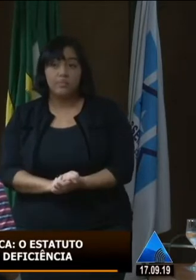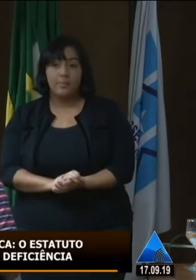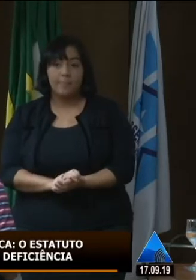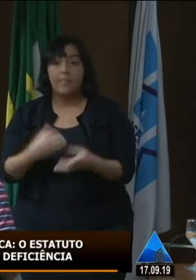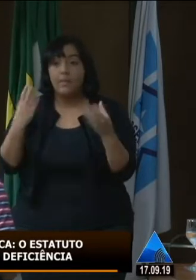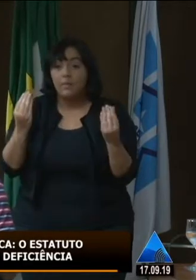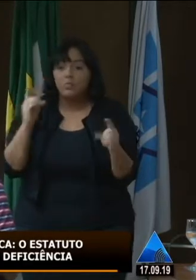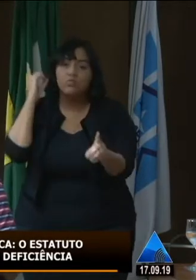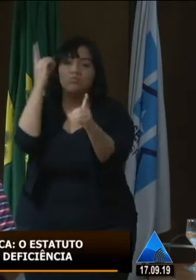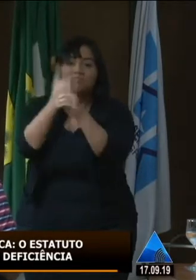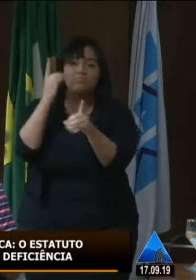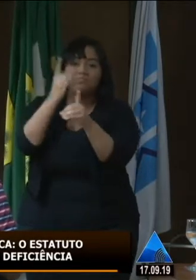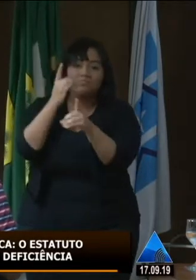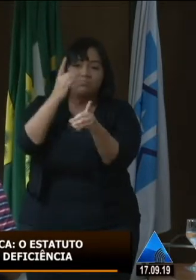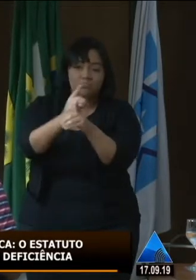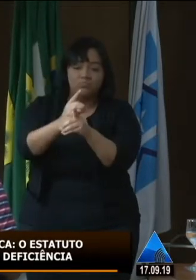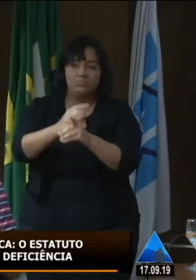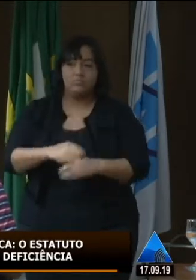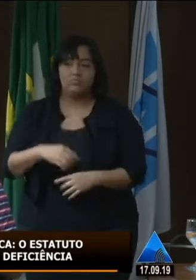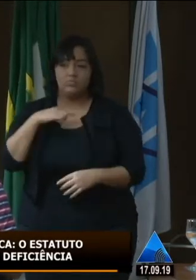encontros, defendi muitas pautas.